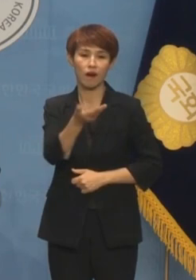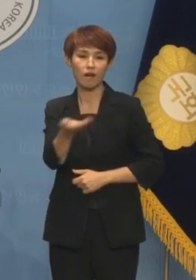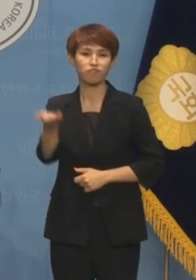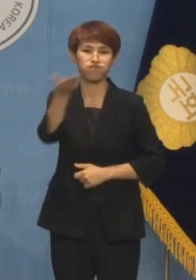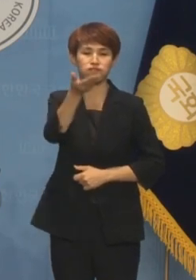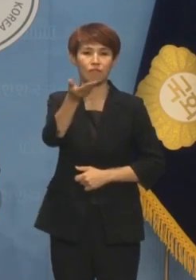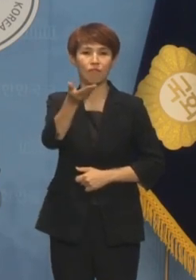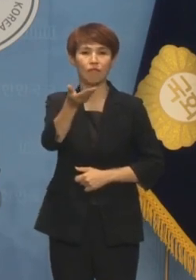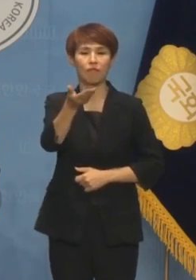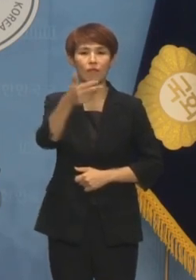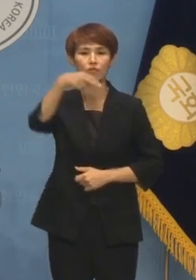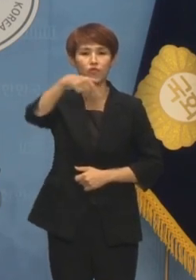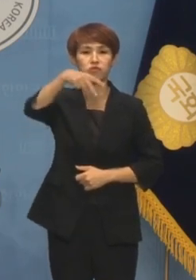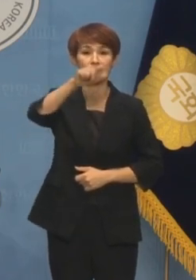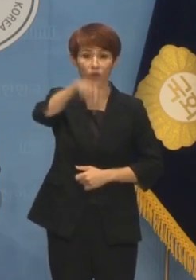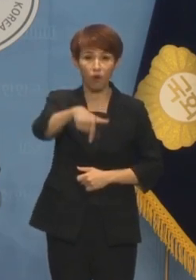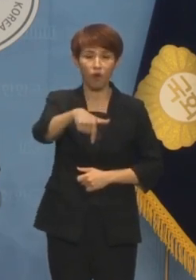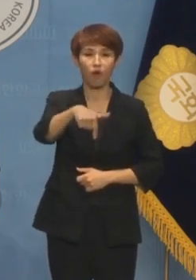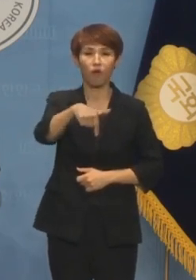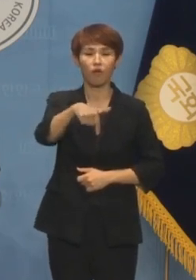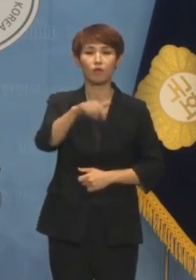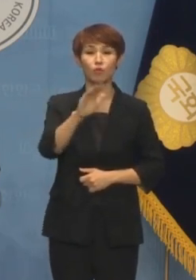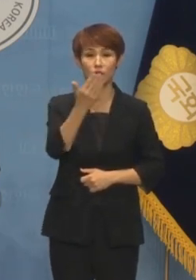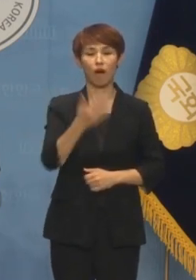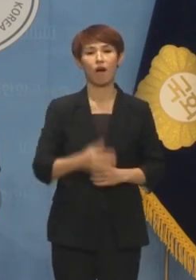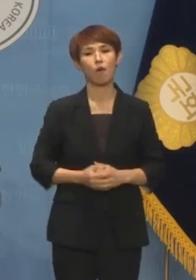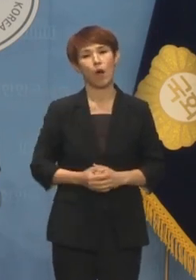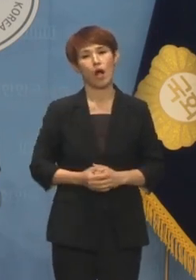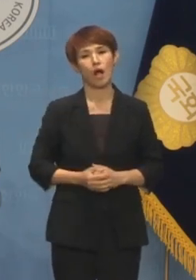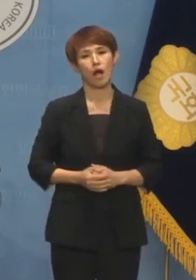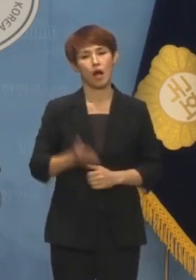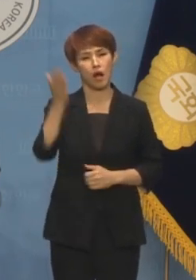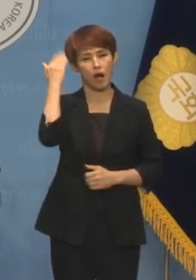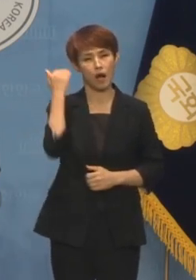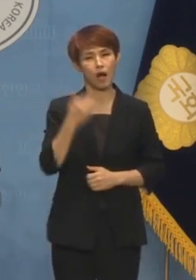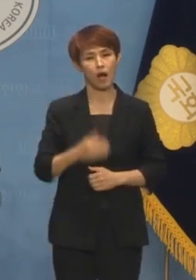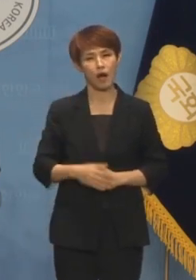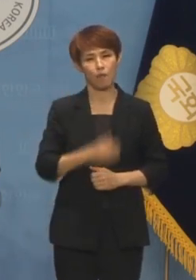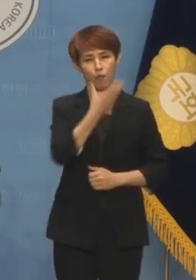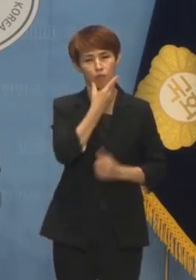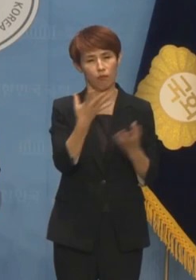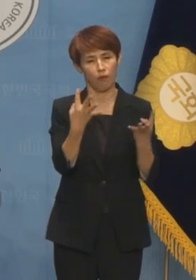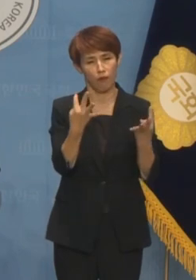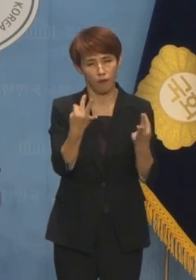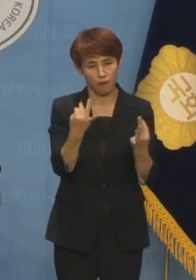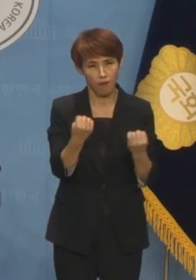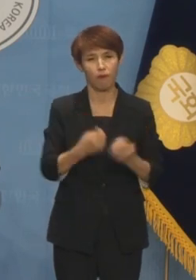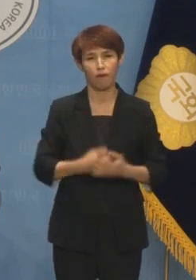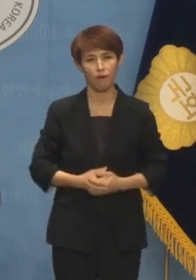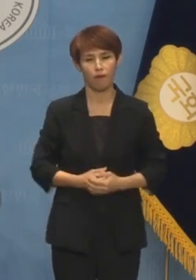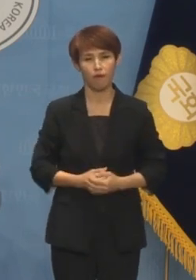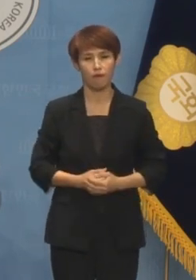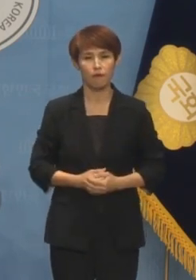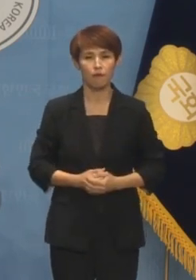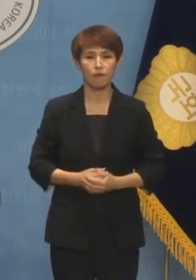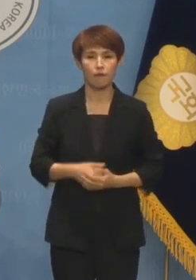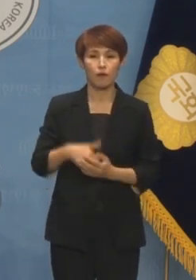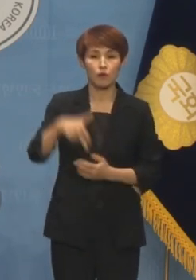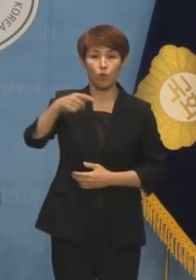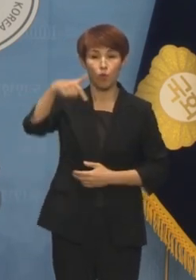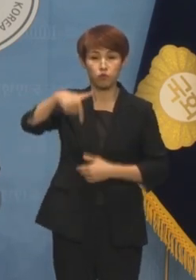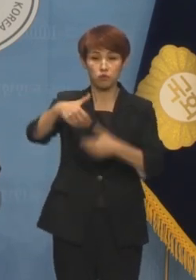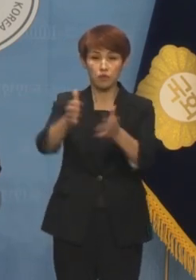전광삼 수석은 전생에 덕을 많이 쌌나 봅니다 조국 혁신당이